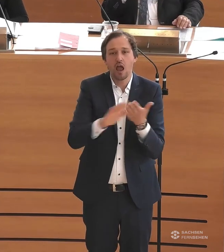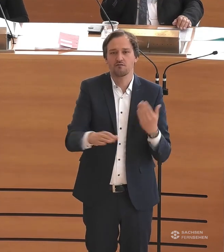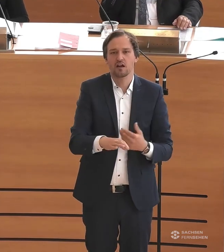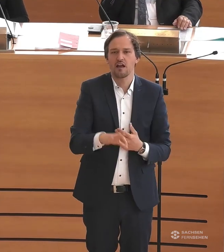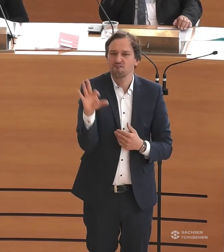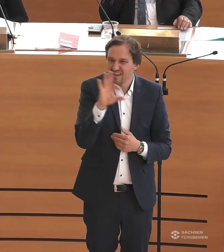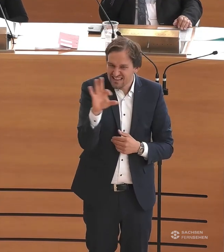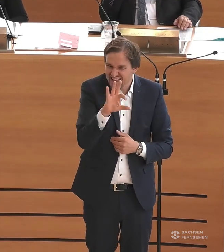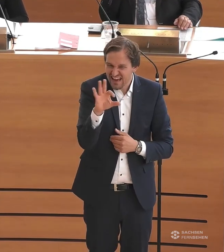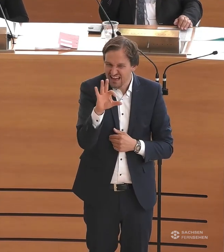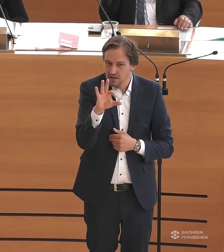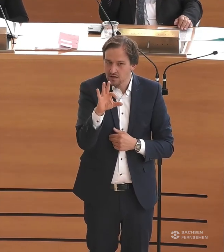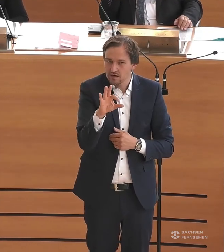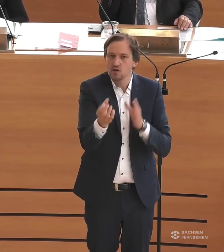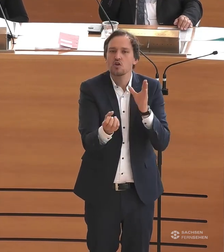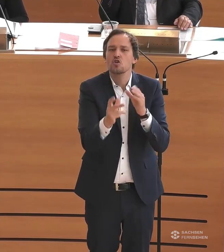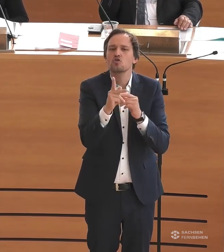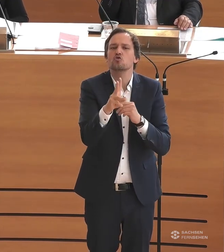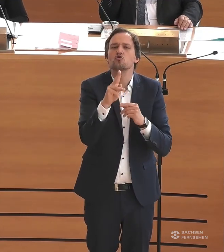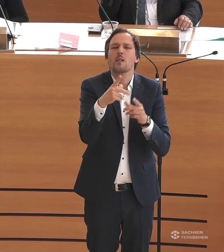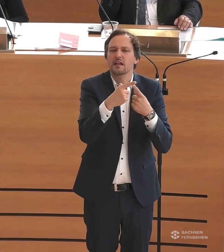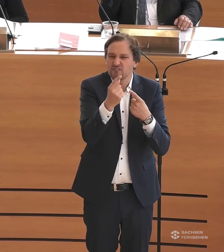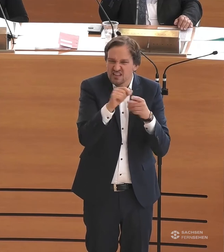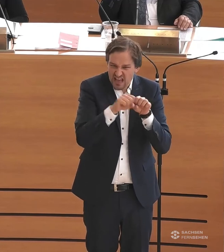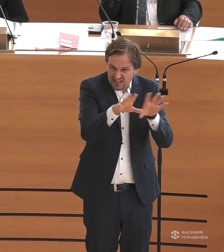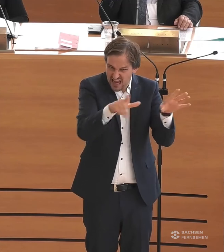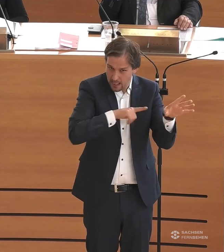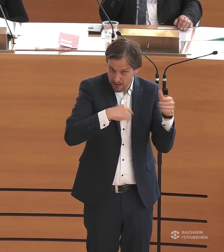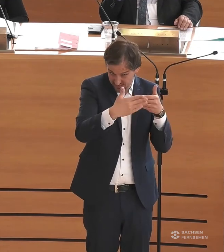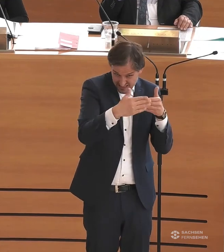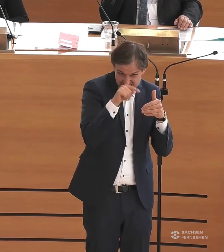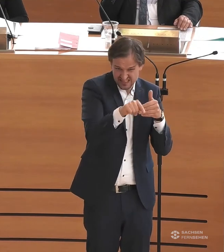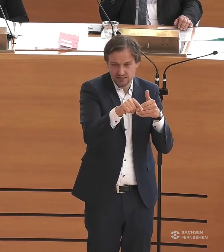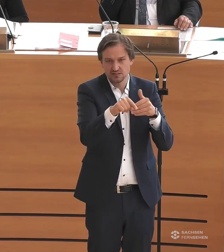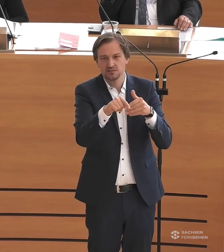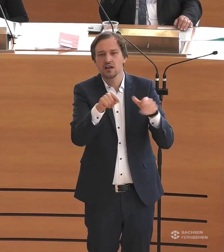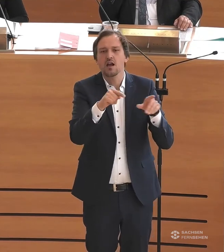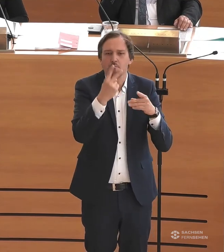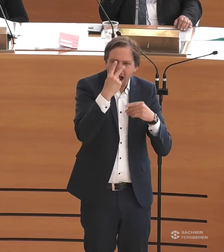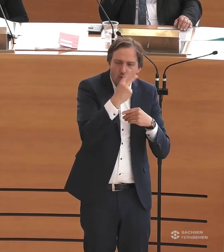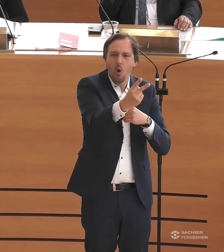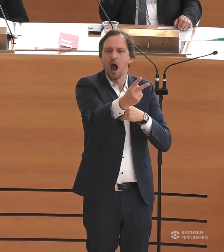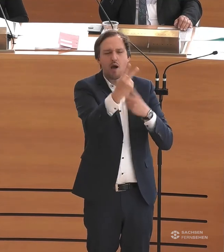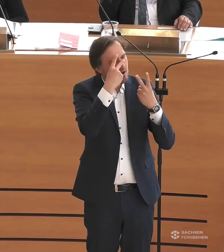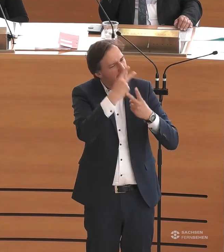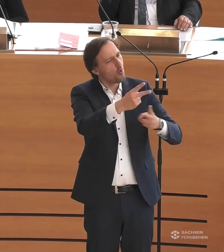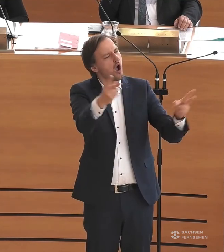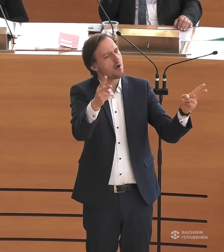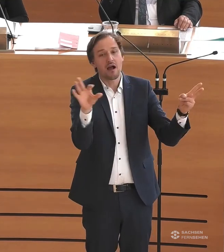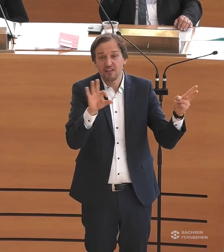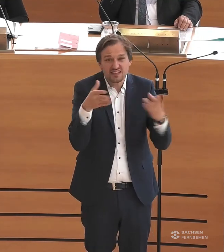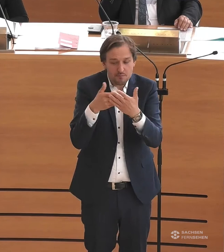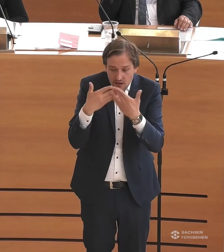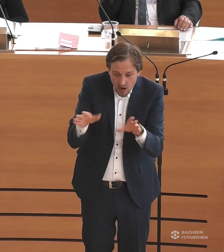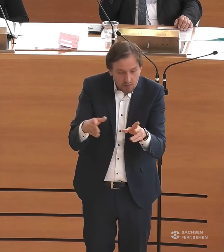an den Panoramainseln beim Kulquitzer See, was barrierefrei gebaut worden ist, für den, der es aber wirklich braucht, eine unheimlich wichtige